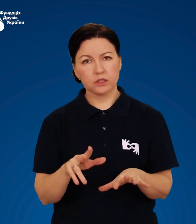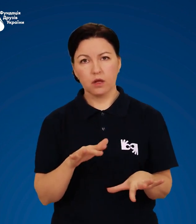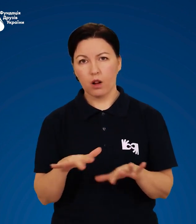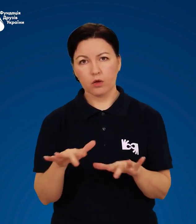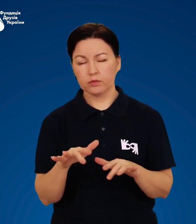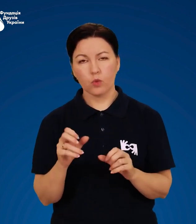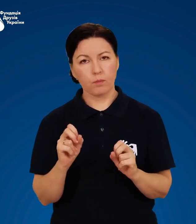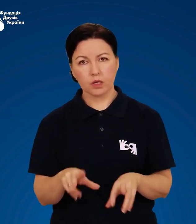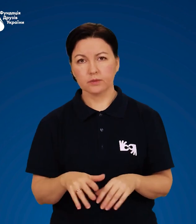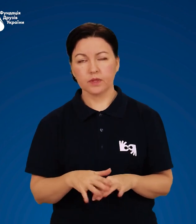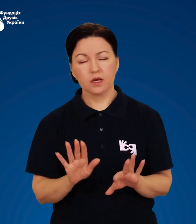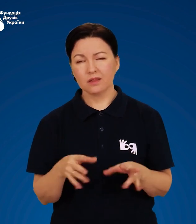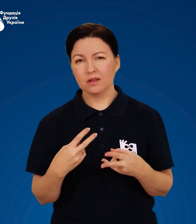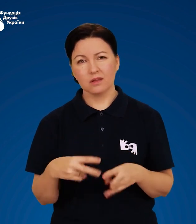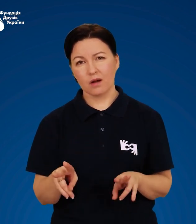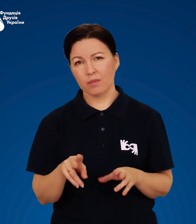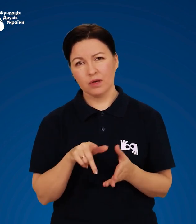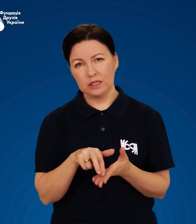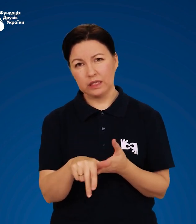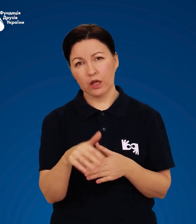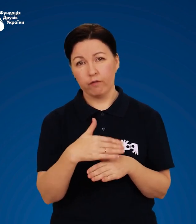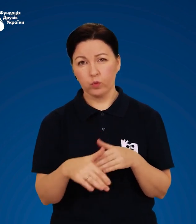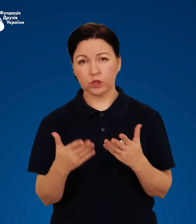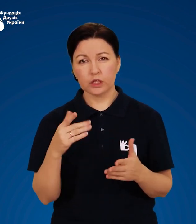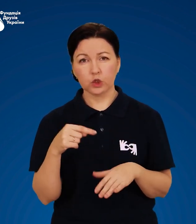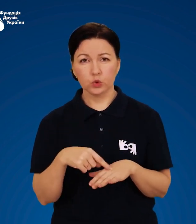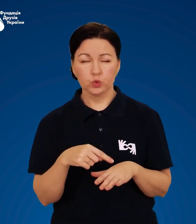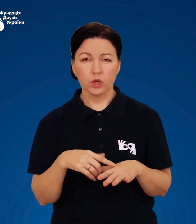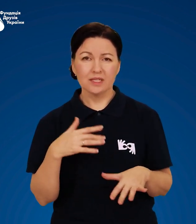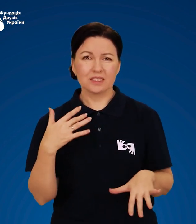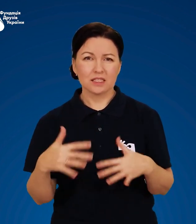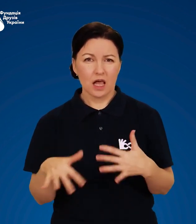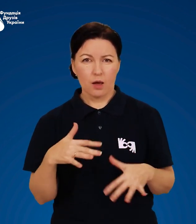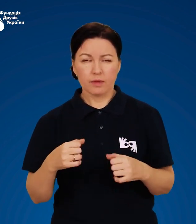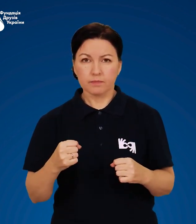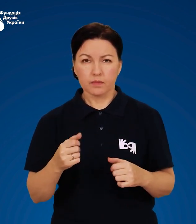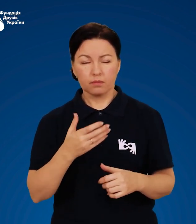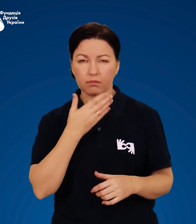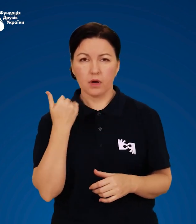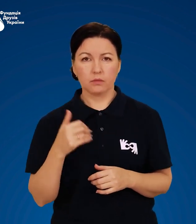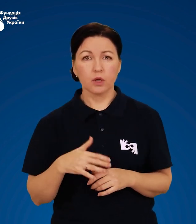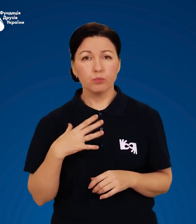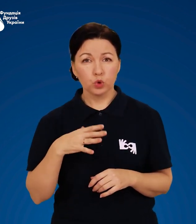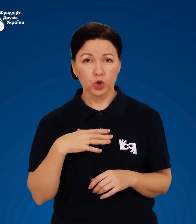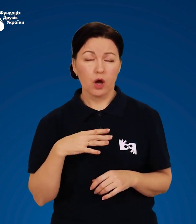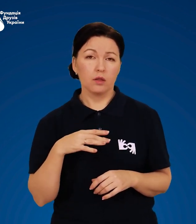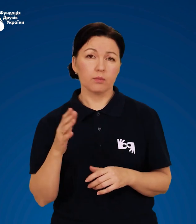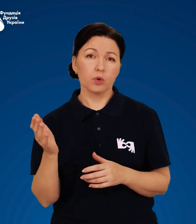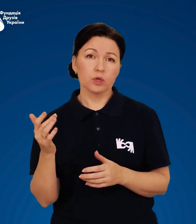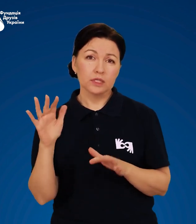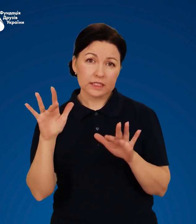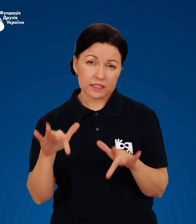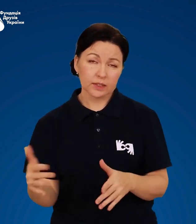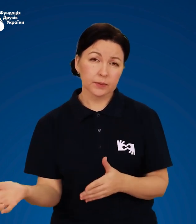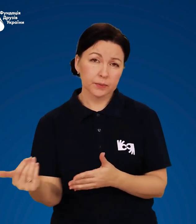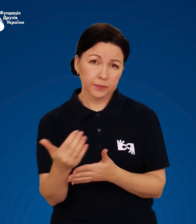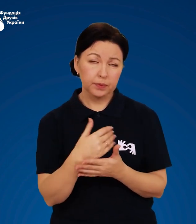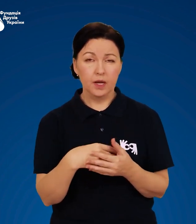виходьте без потреби на вулицю, якщо ви слабкі. Зачекайте, поки не приберуть сніг і не